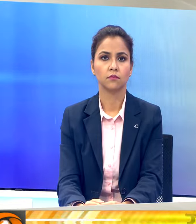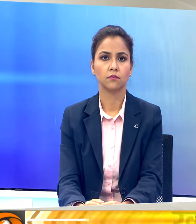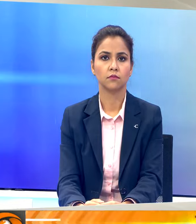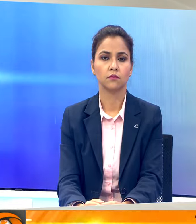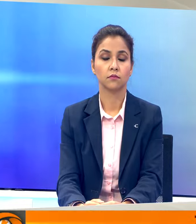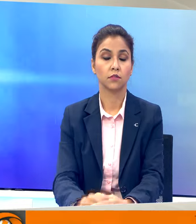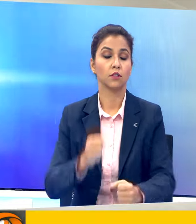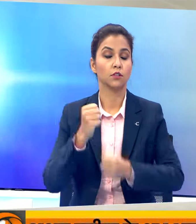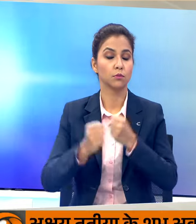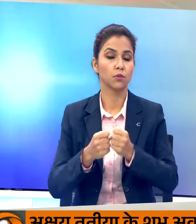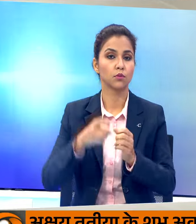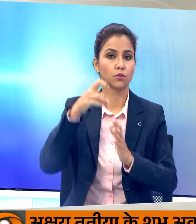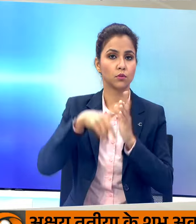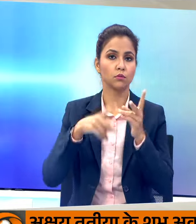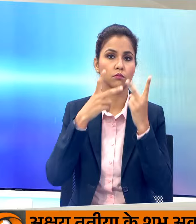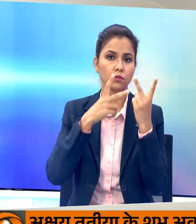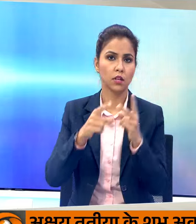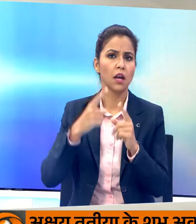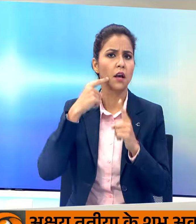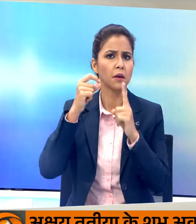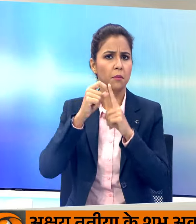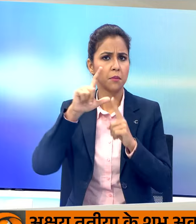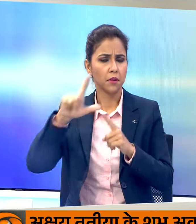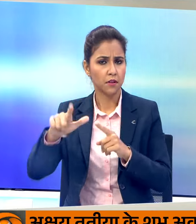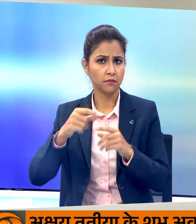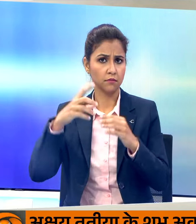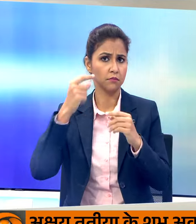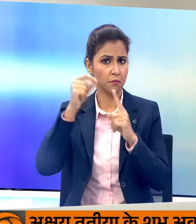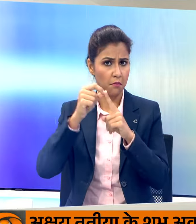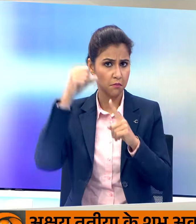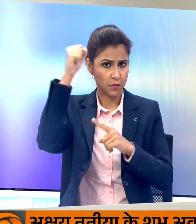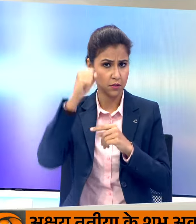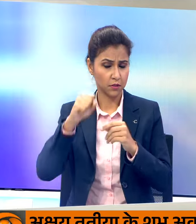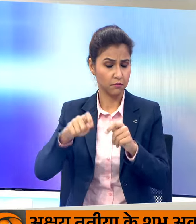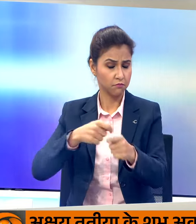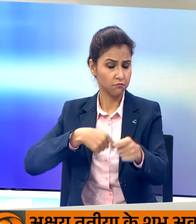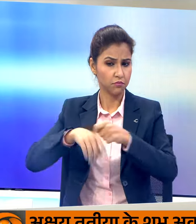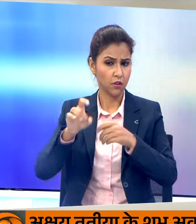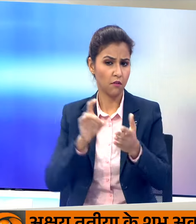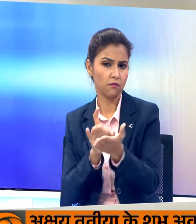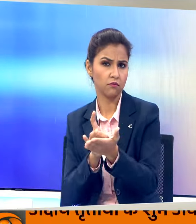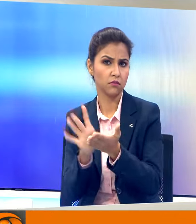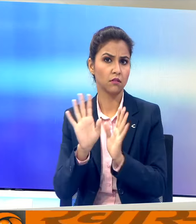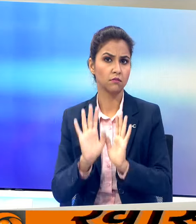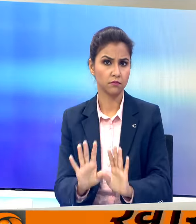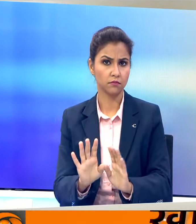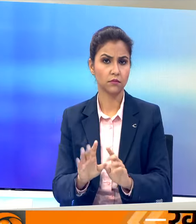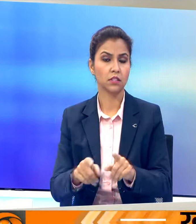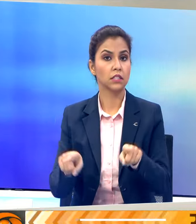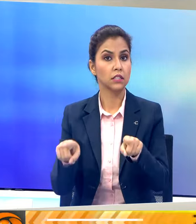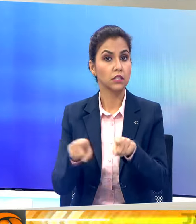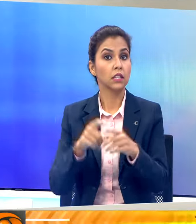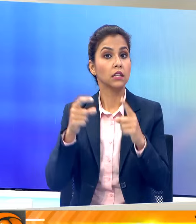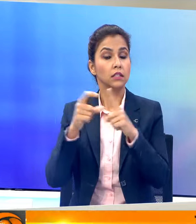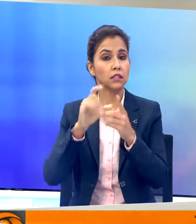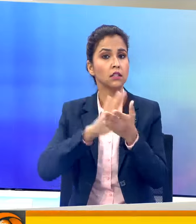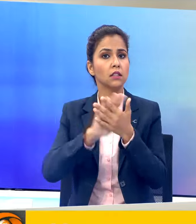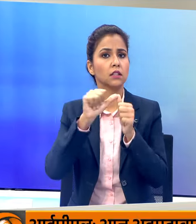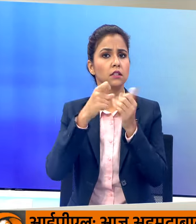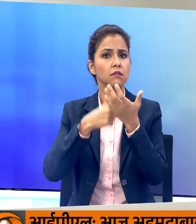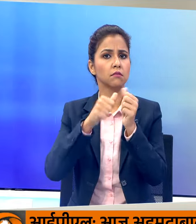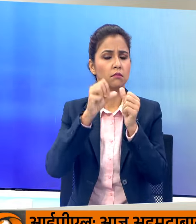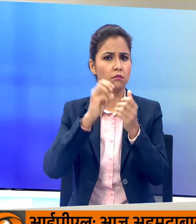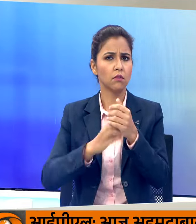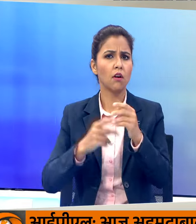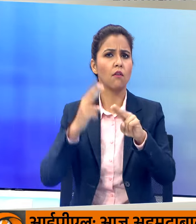खेल की खबरों में इंडियन प्रेमियर लीग में पंजाब किंग्स की टीम प्ले आफ की रेस से बाहर हो गई है धर्मशालम में गुरुबार